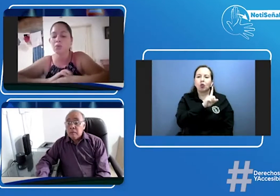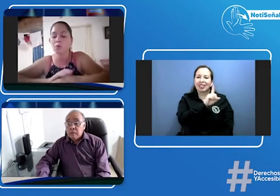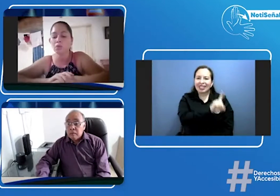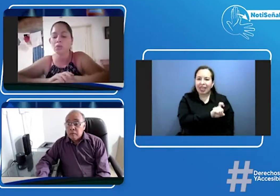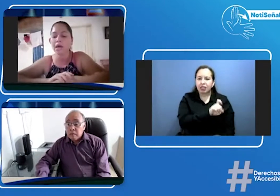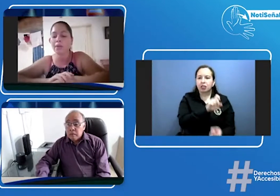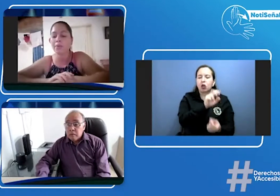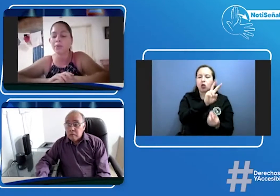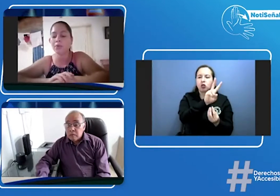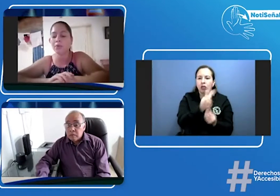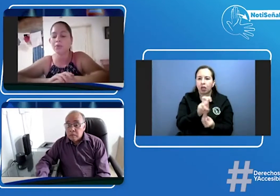octavo